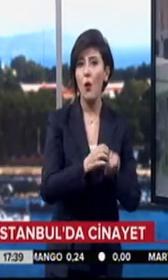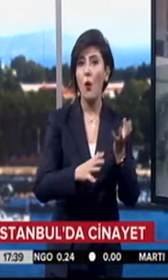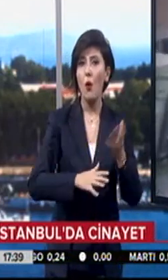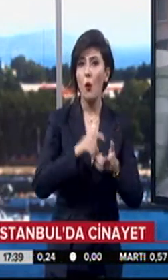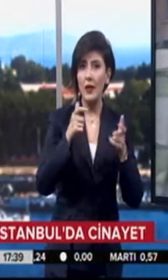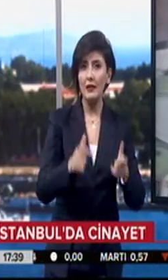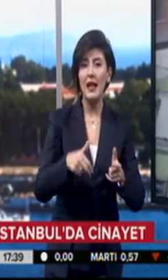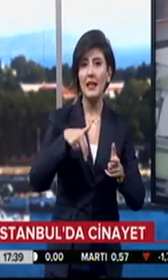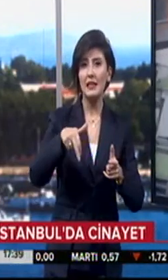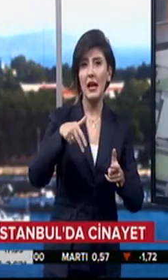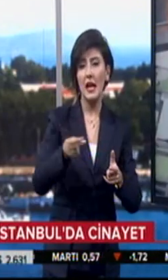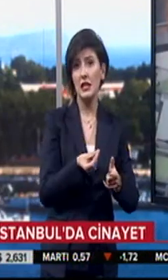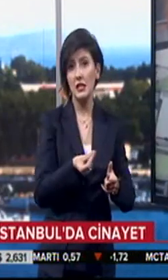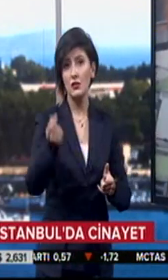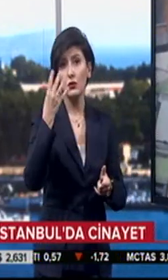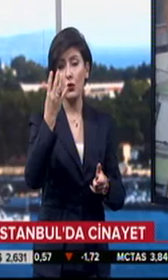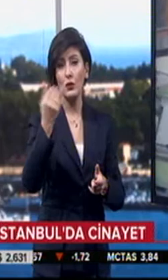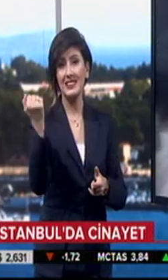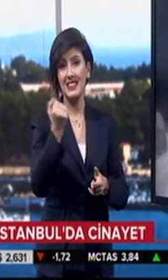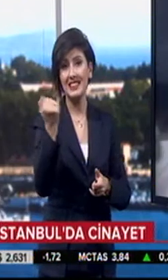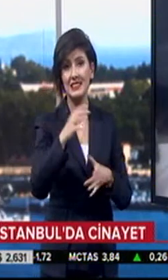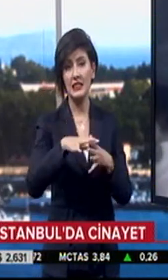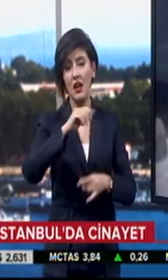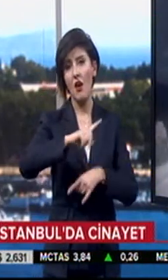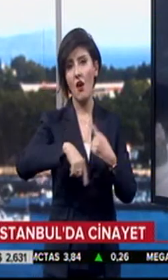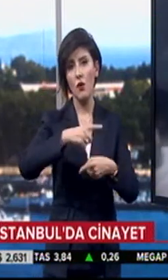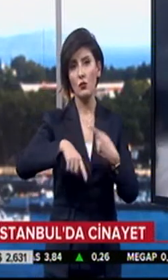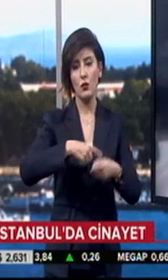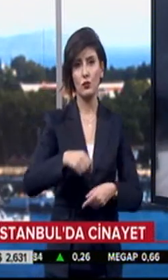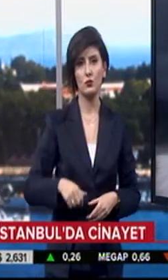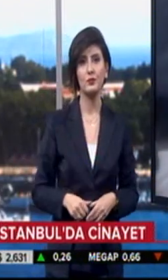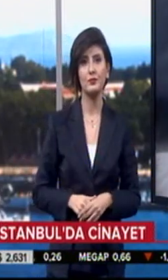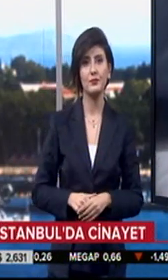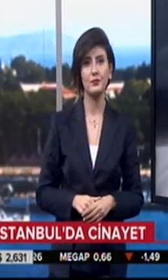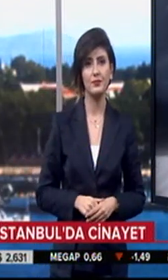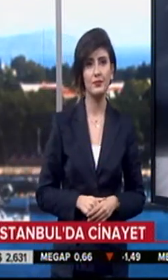olay yerinden yaya olarak kaçan 4 katil zanlısı aranıyor.